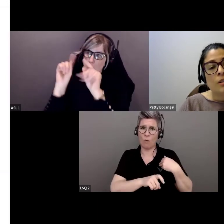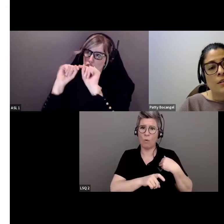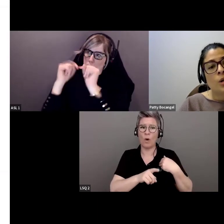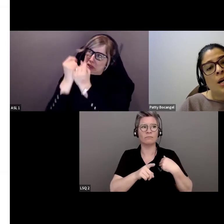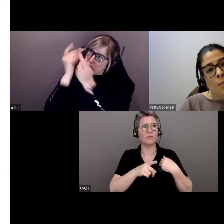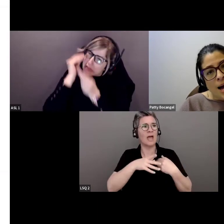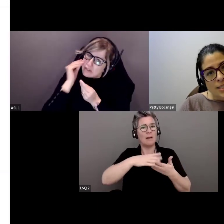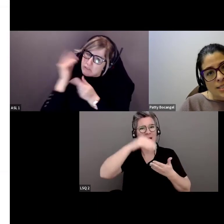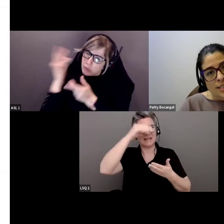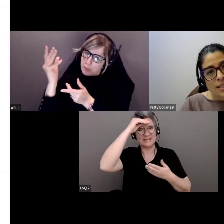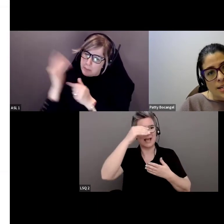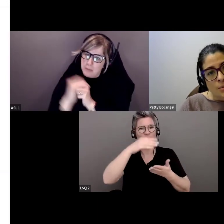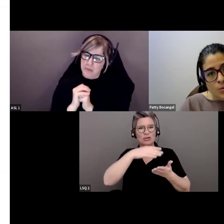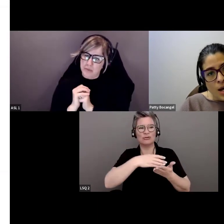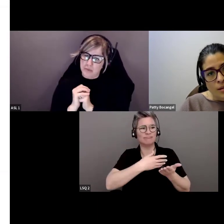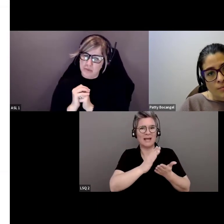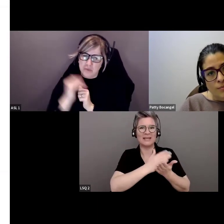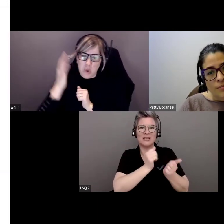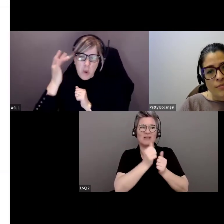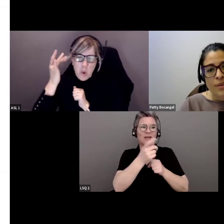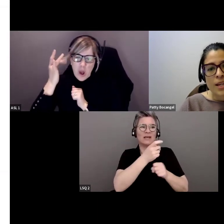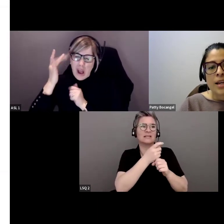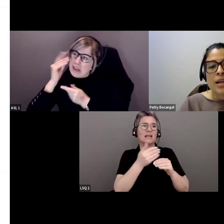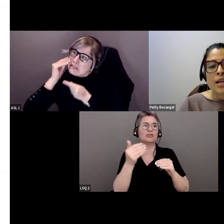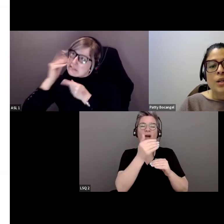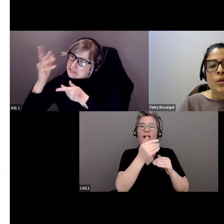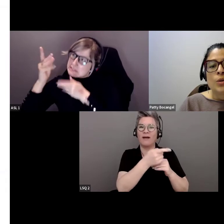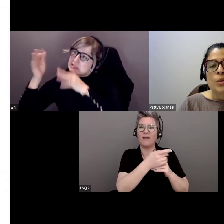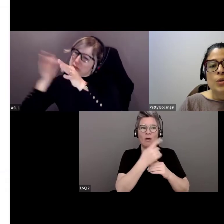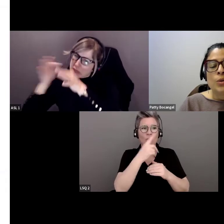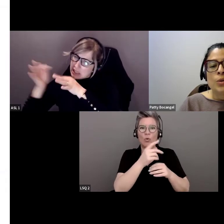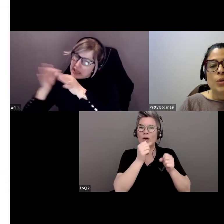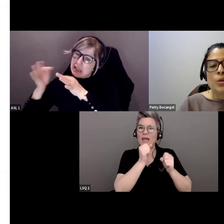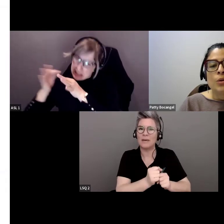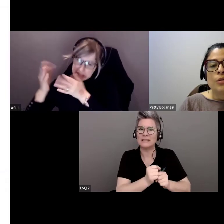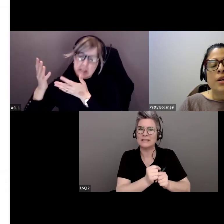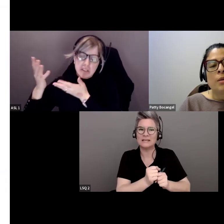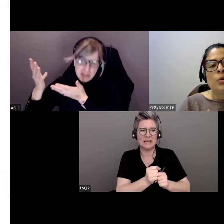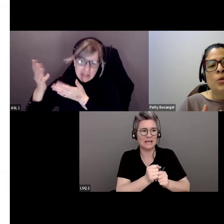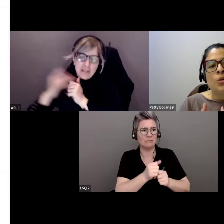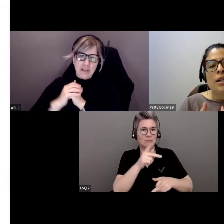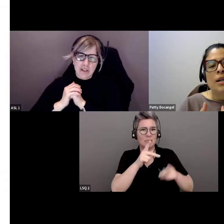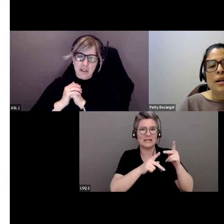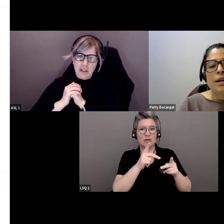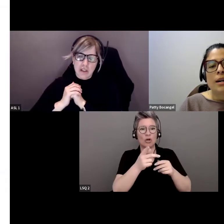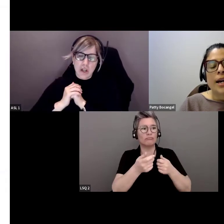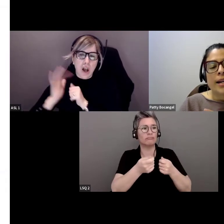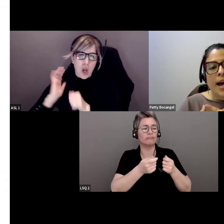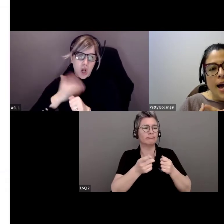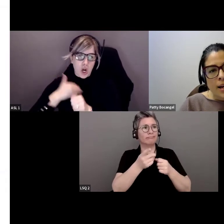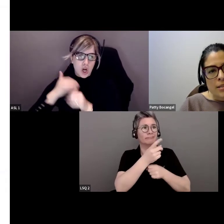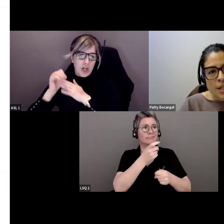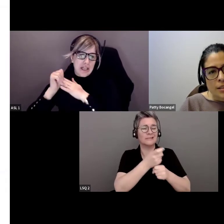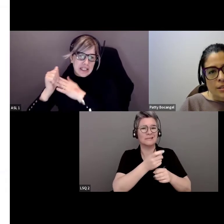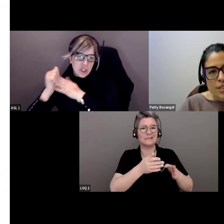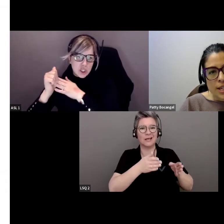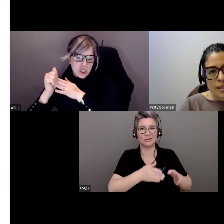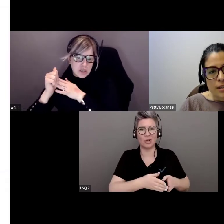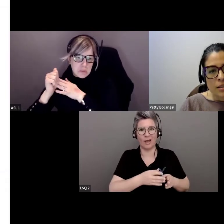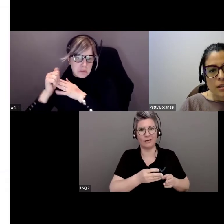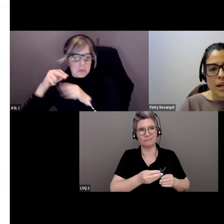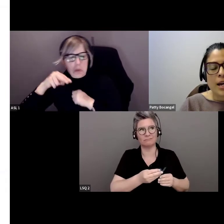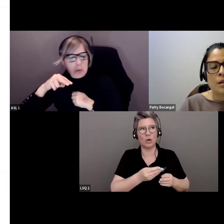nos apprentissages avec nos dirigeants, pour renforcer la capacité de nos dirigeants. Pour